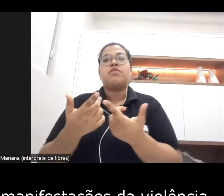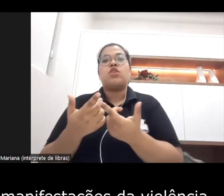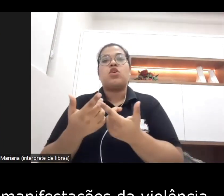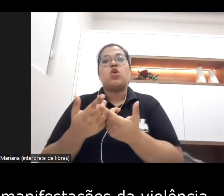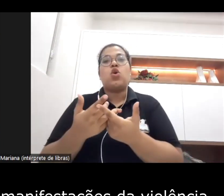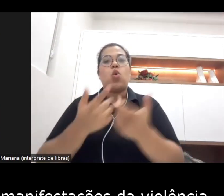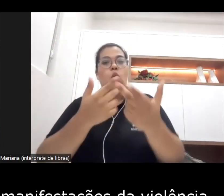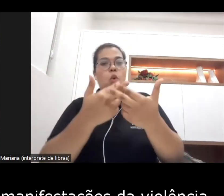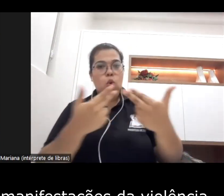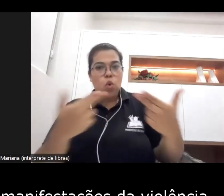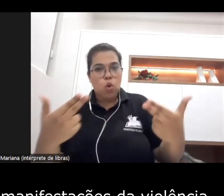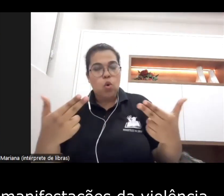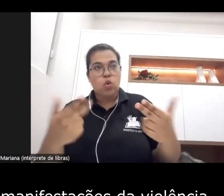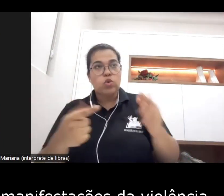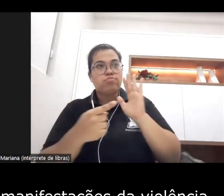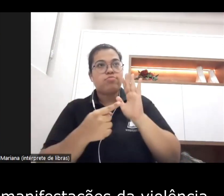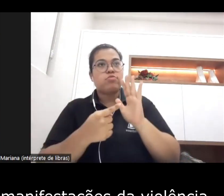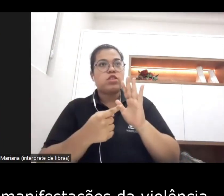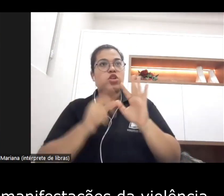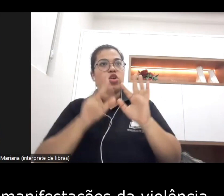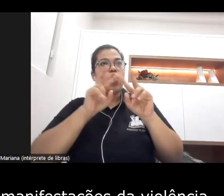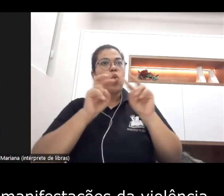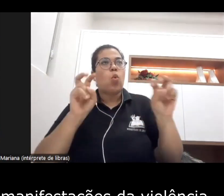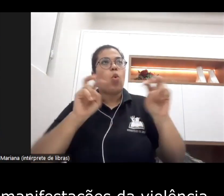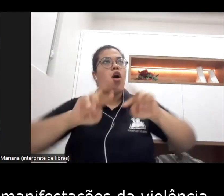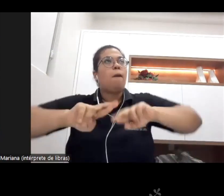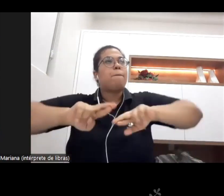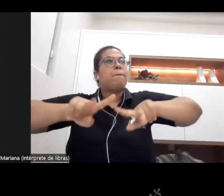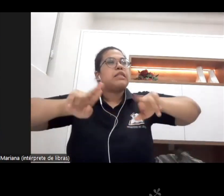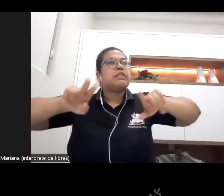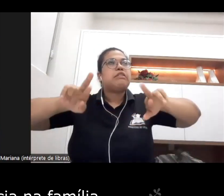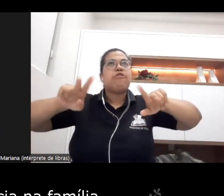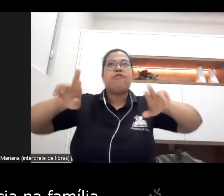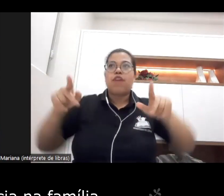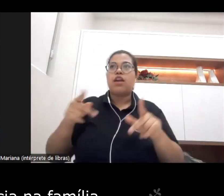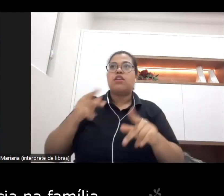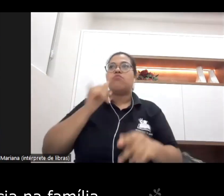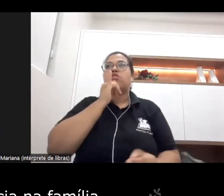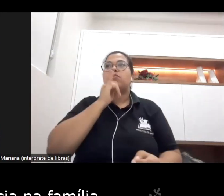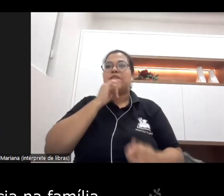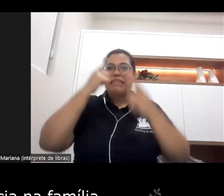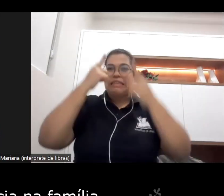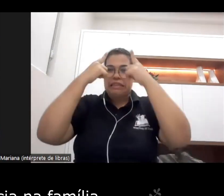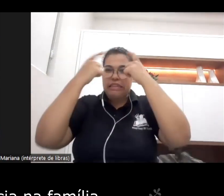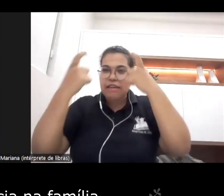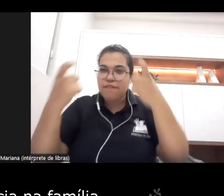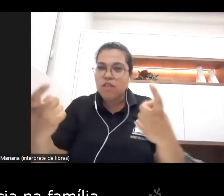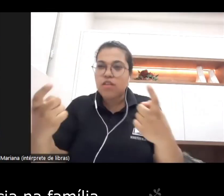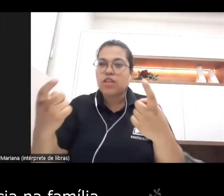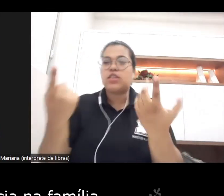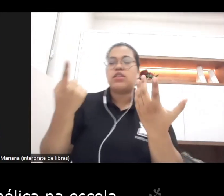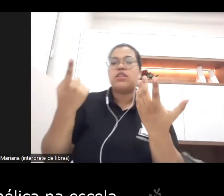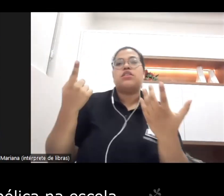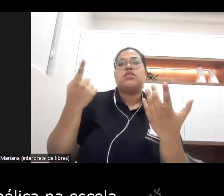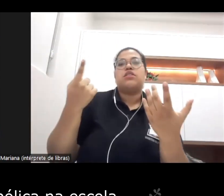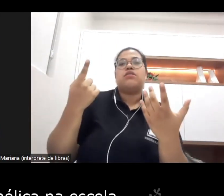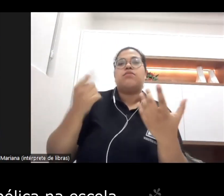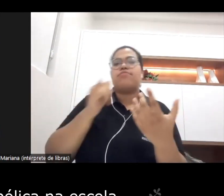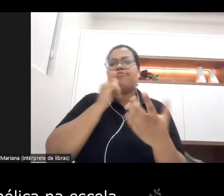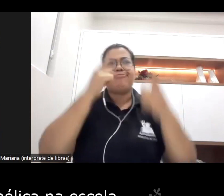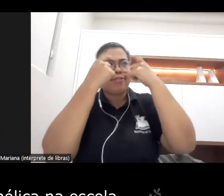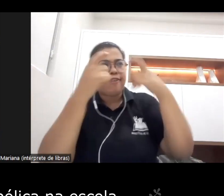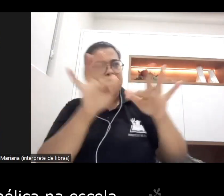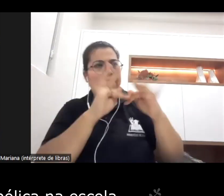às diferentes expressões e manifestações da violência seja a violência na família a violência